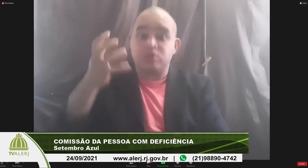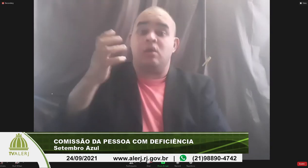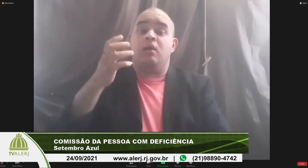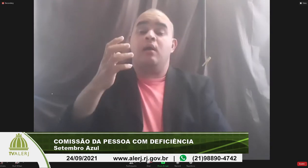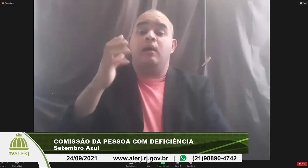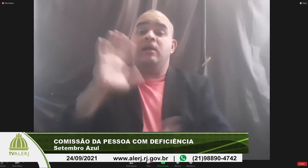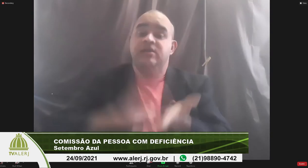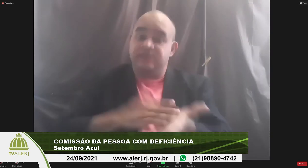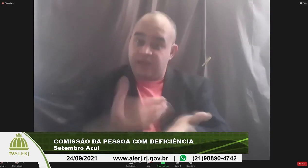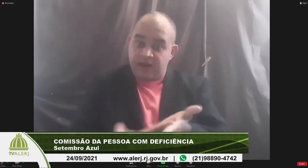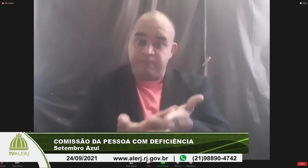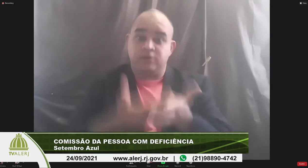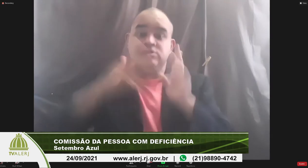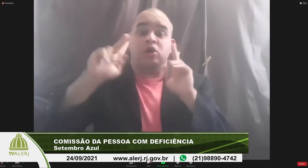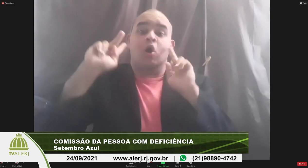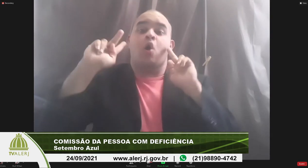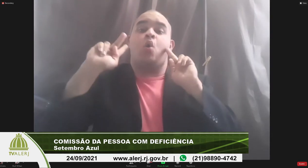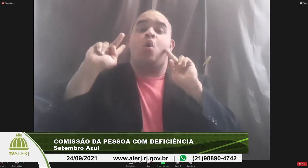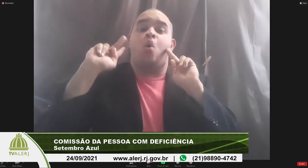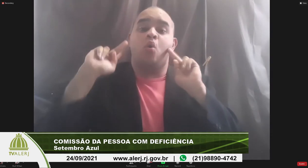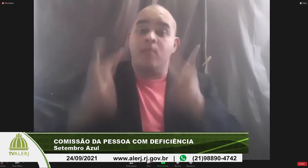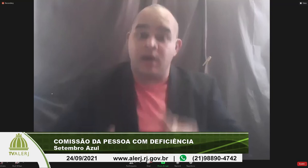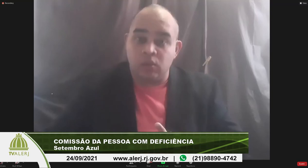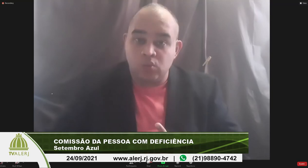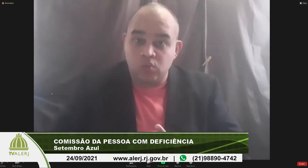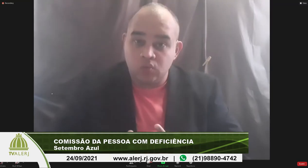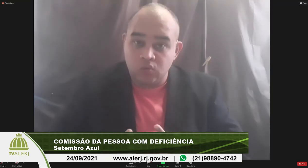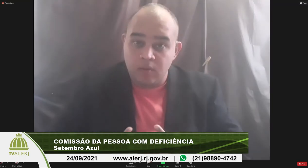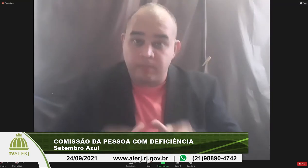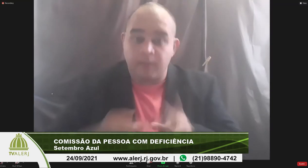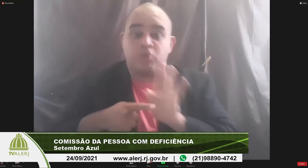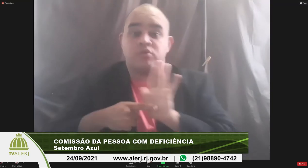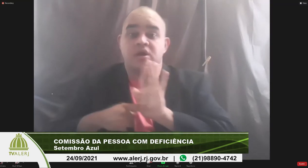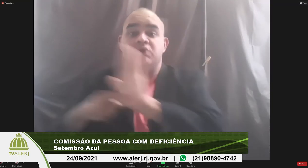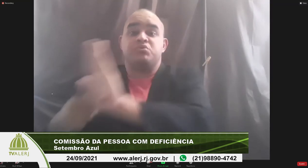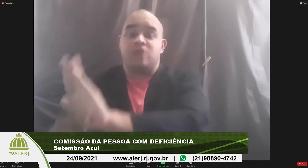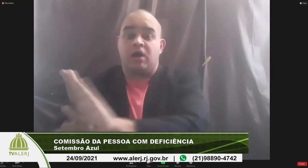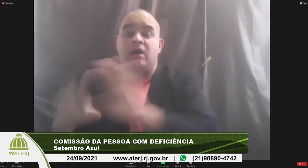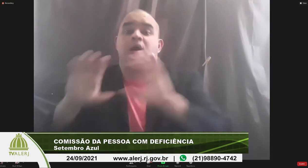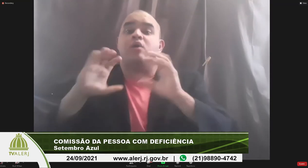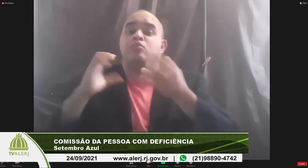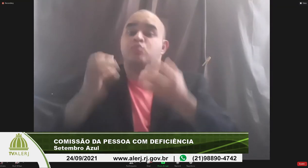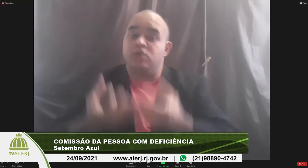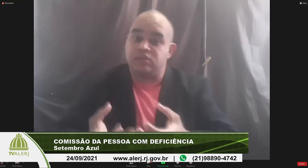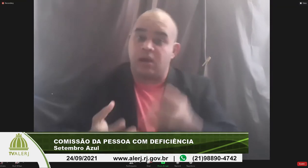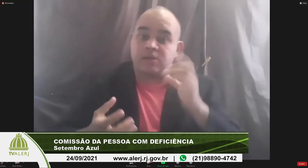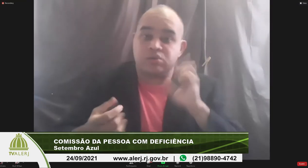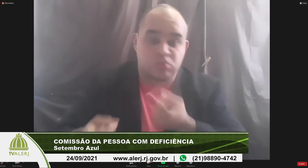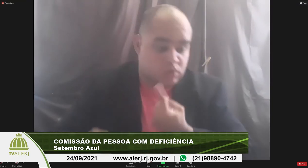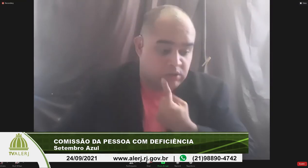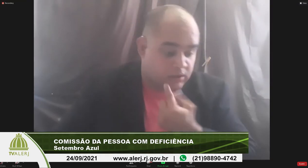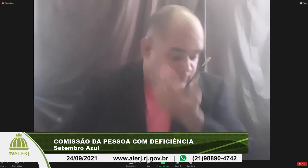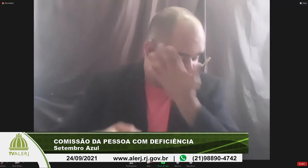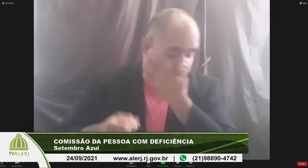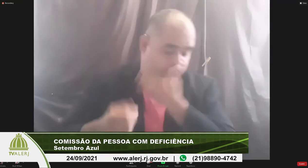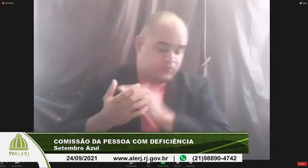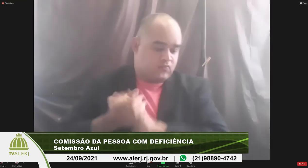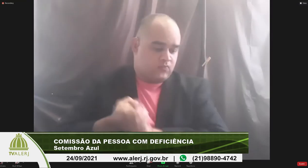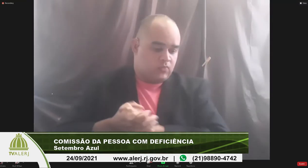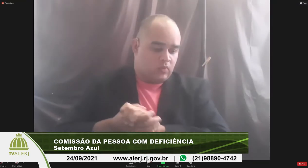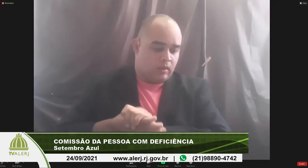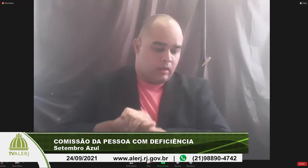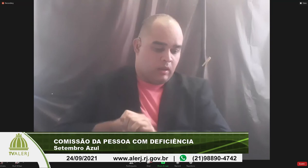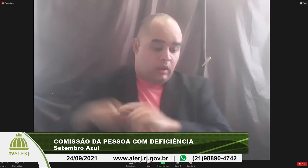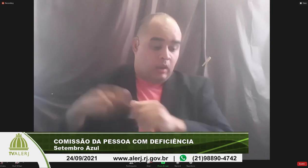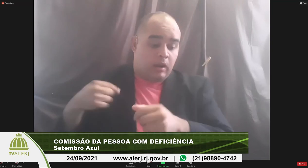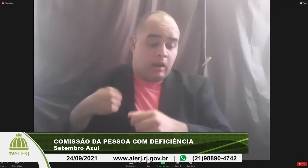intérprete humano para poder ajudar a comunidade surda